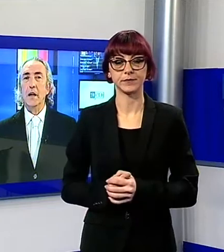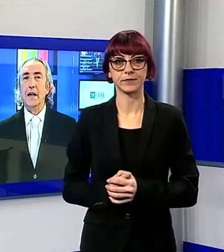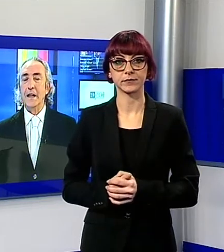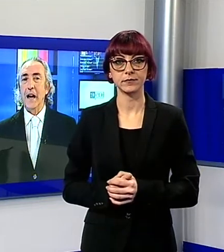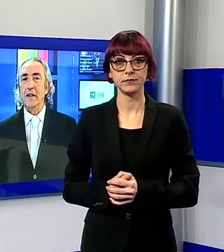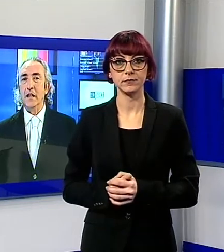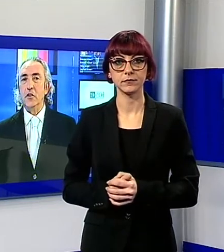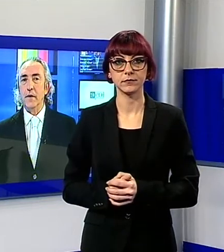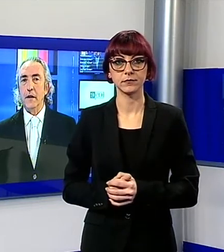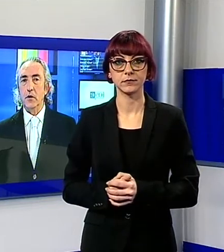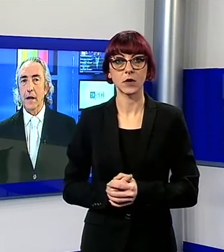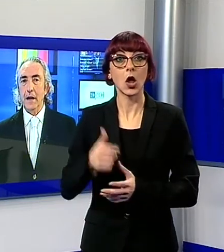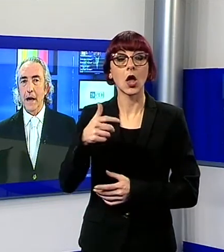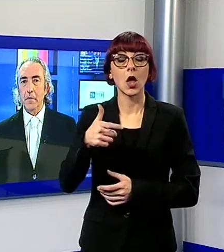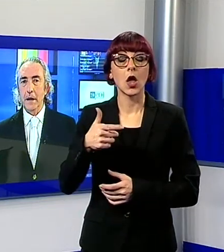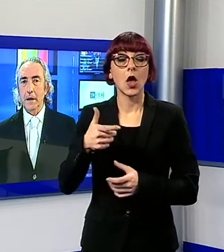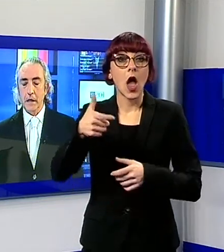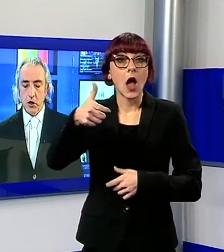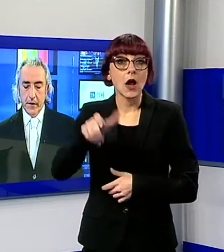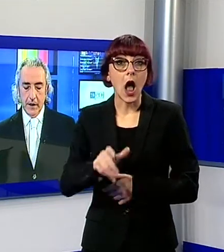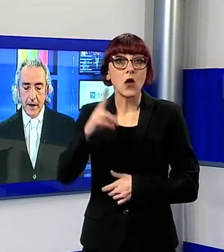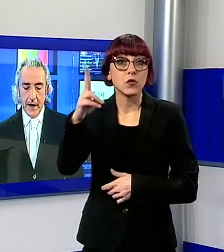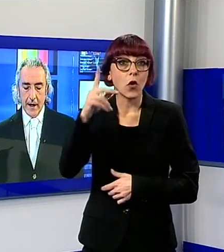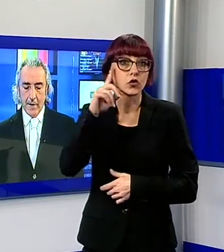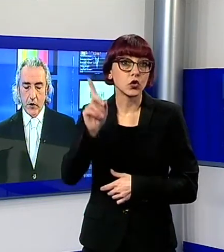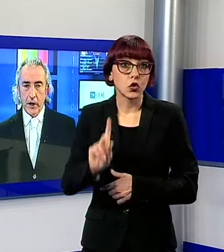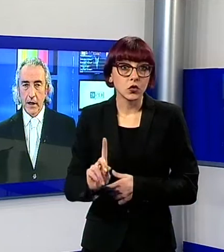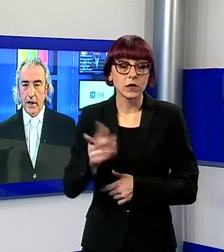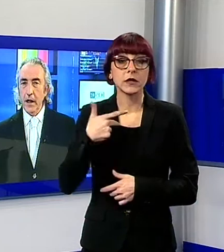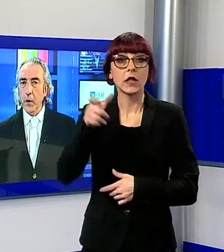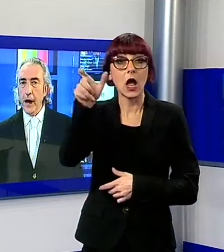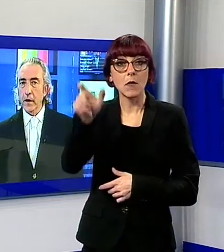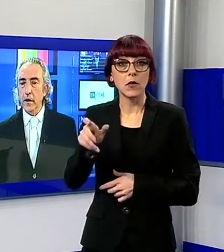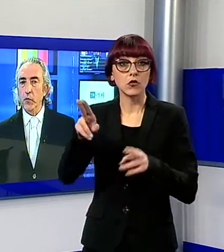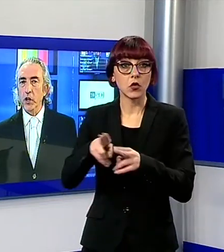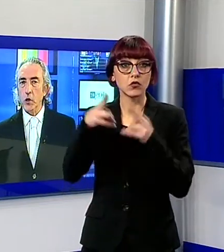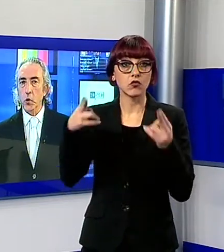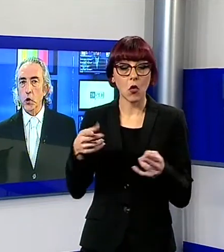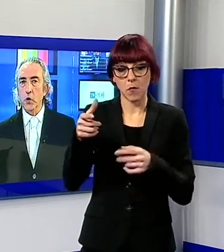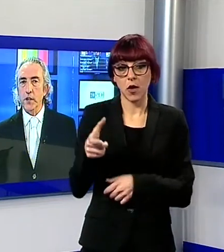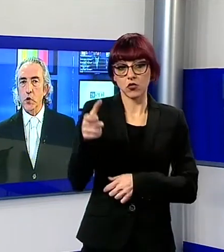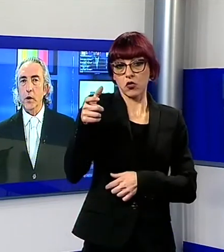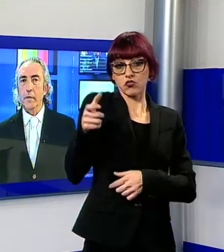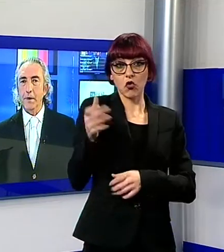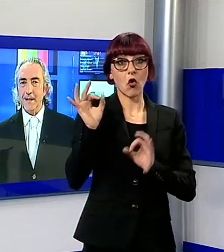cadavere ritrovato all'alba di giovedì a Camaiore. Gli inquirenti non escludono nessuna pista.